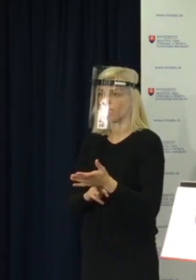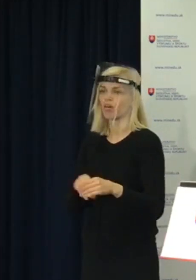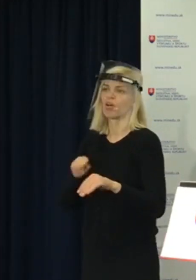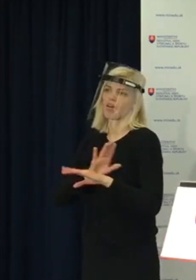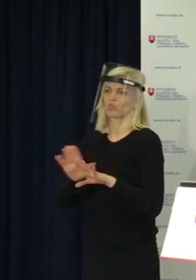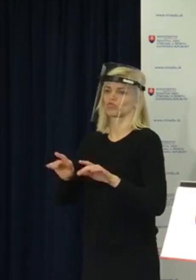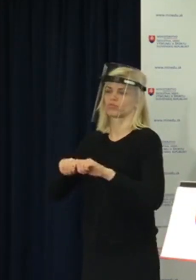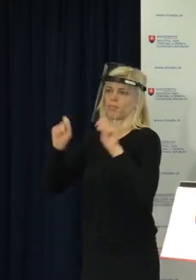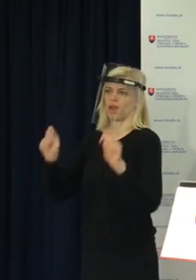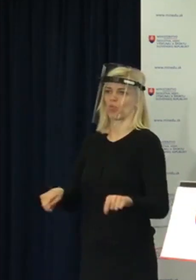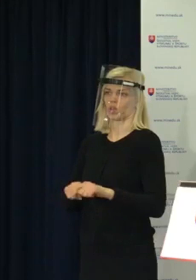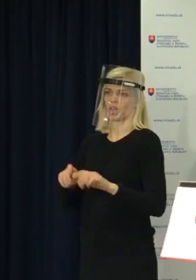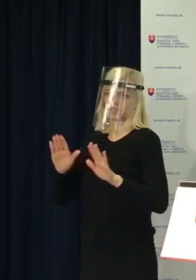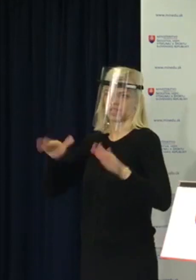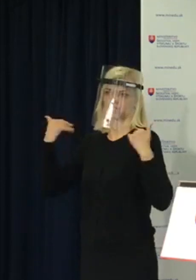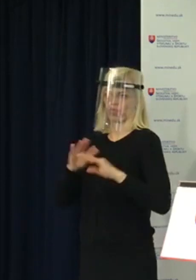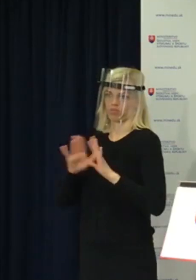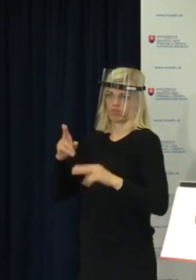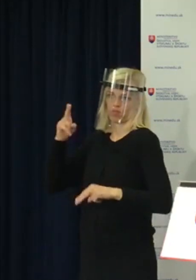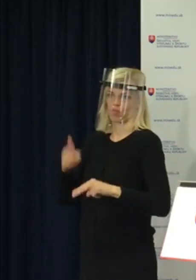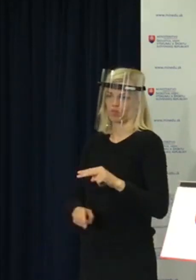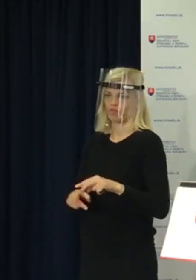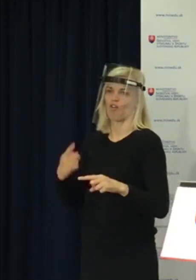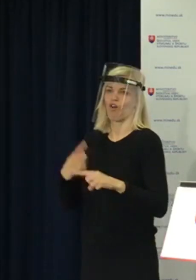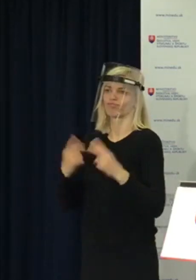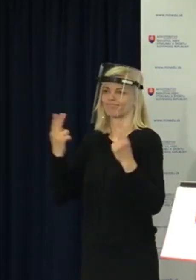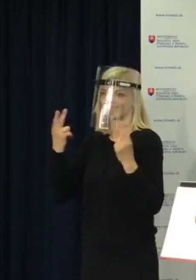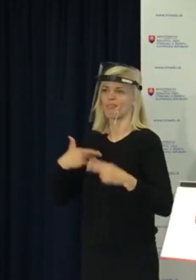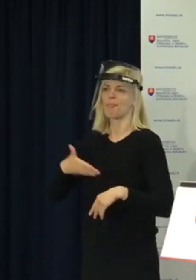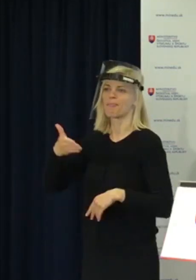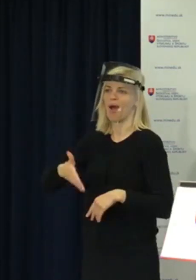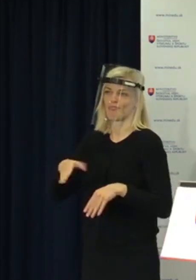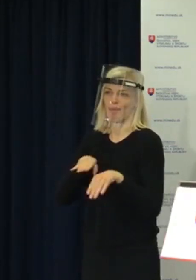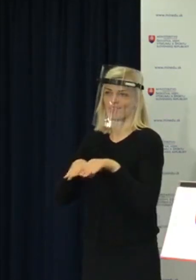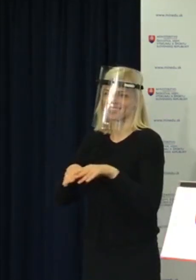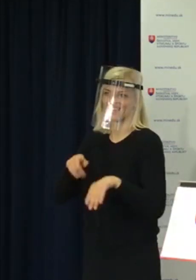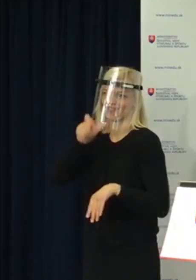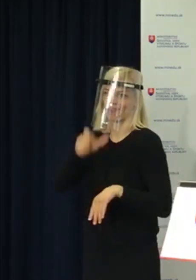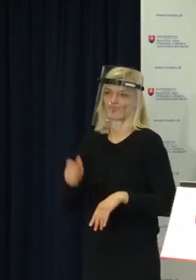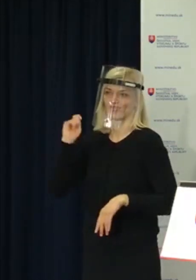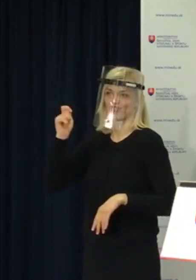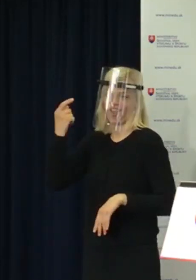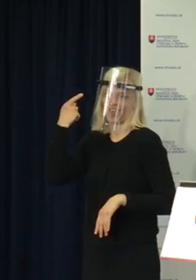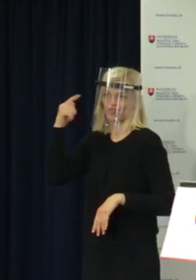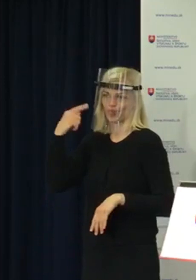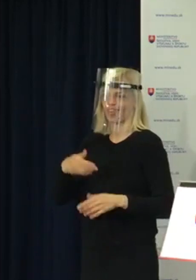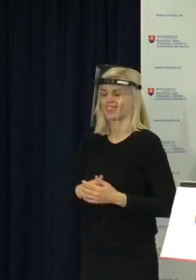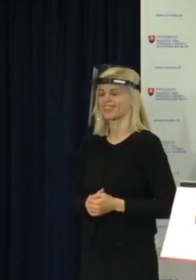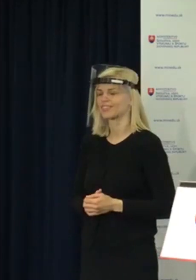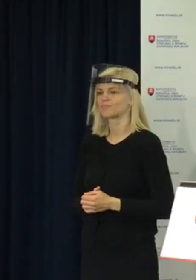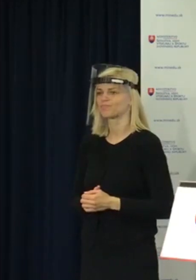zmaturoval a my mu teda aj za ministerstvo blahoželáme k úspešnej maturite tohto školského roku.